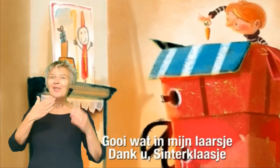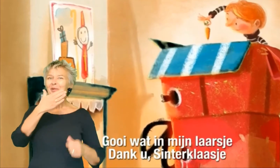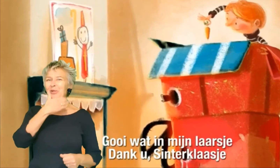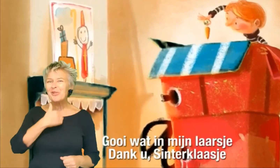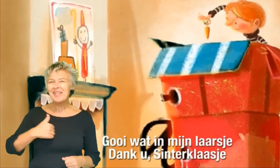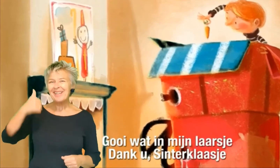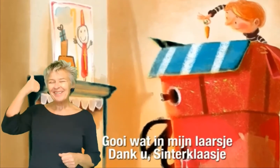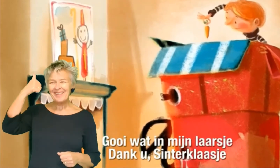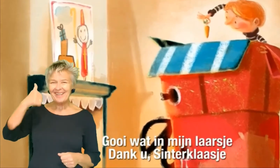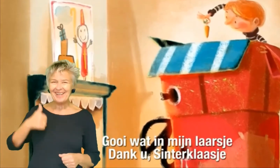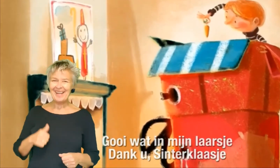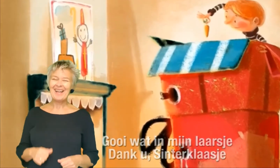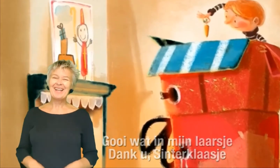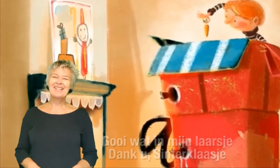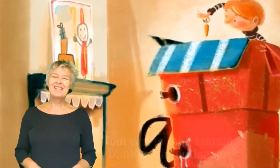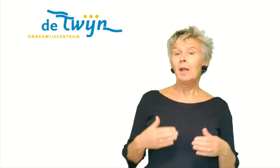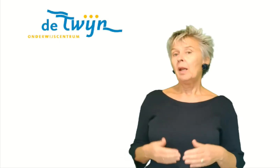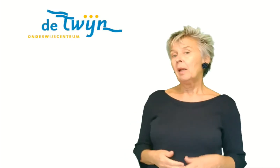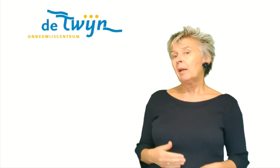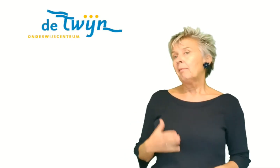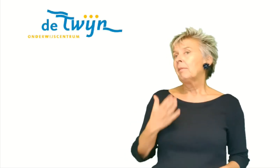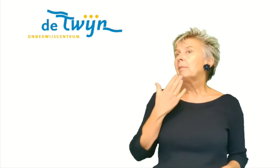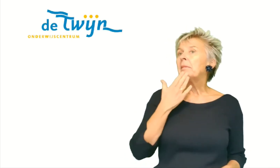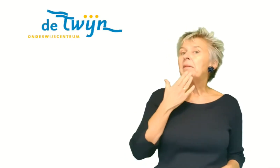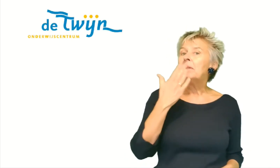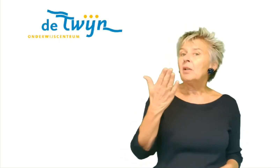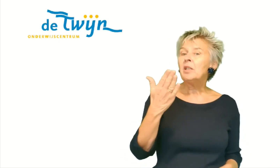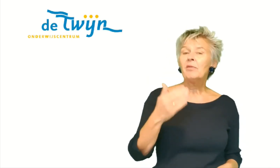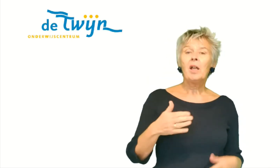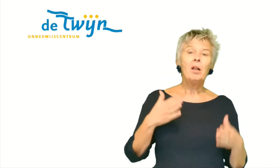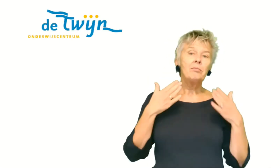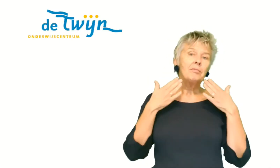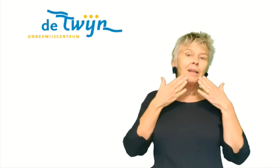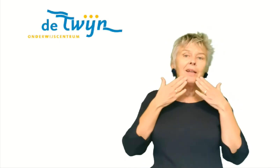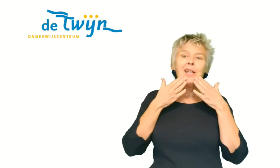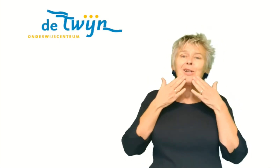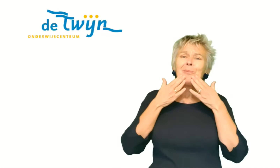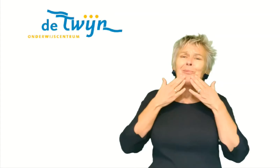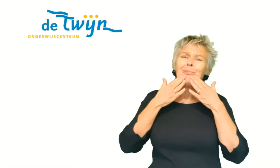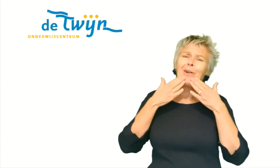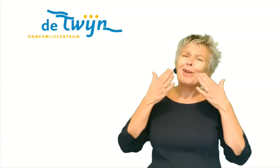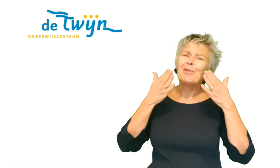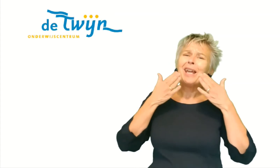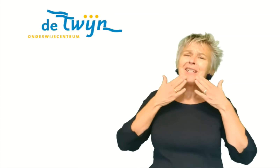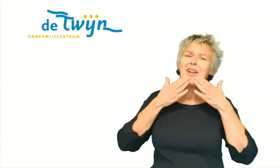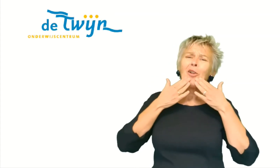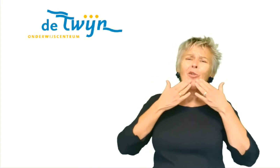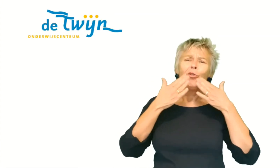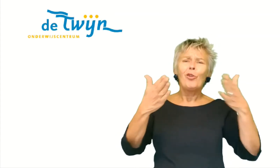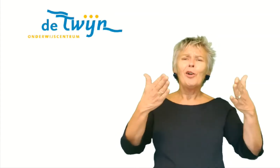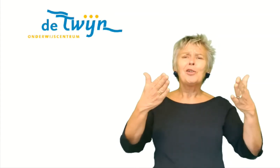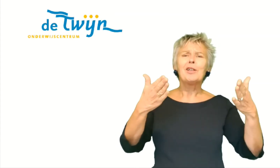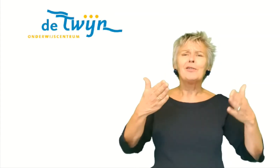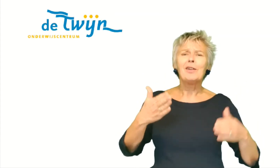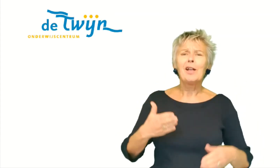Dank u, Sinterklaasje. Dankjewel. In het liedje pakken even deze.